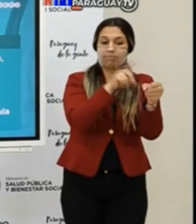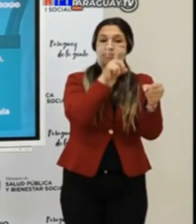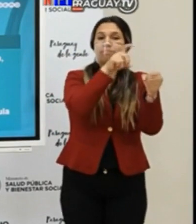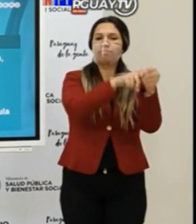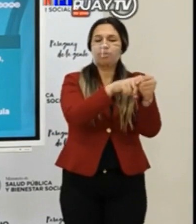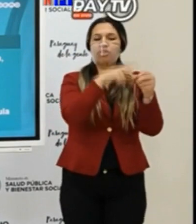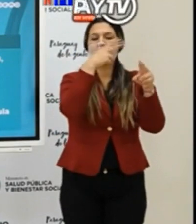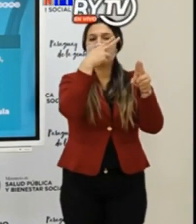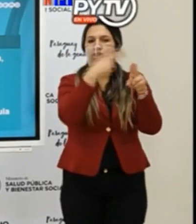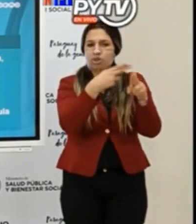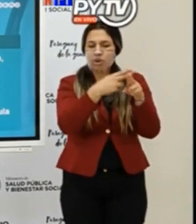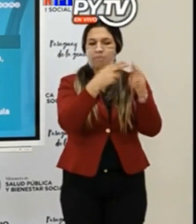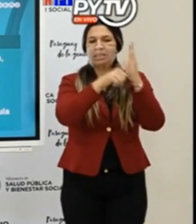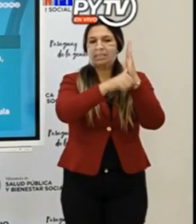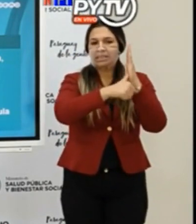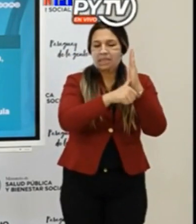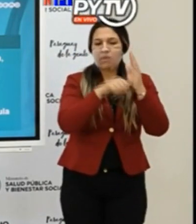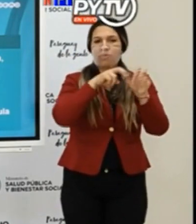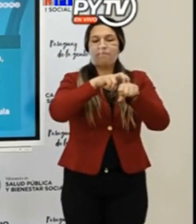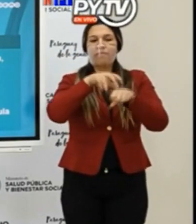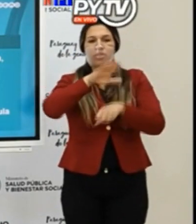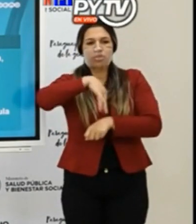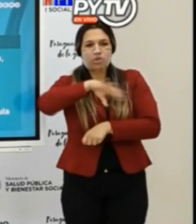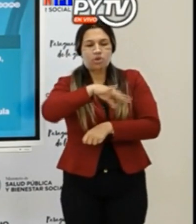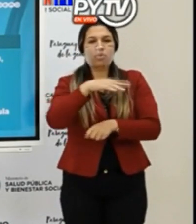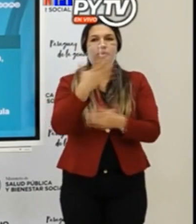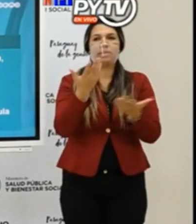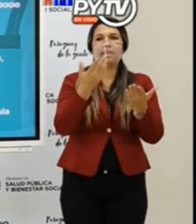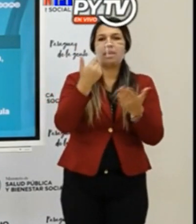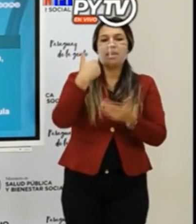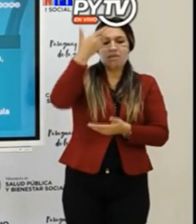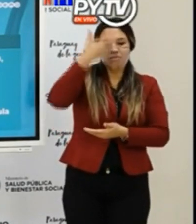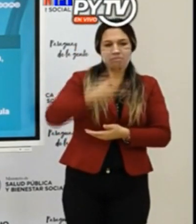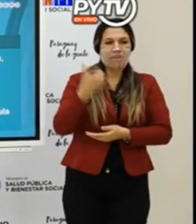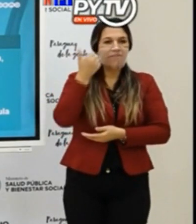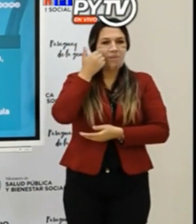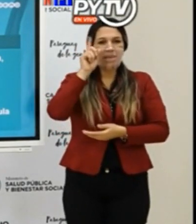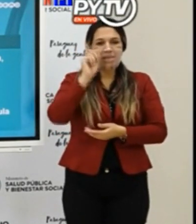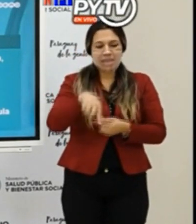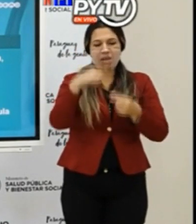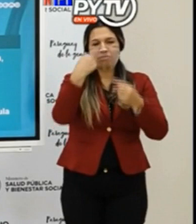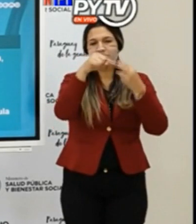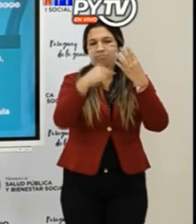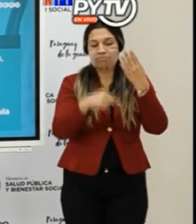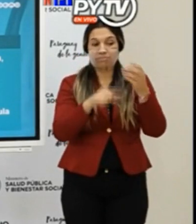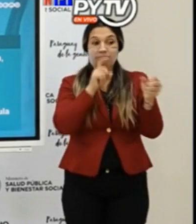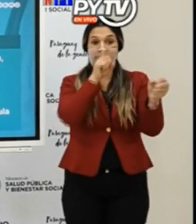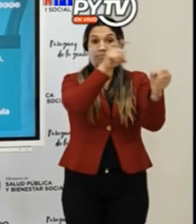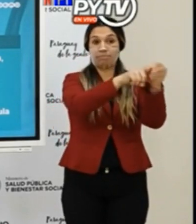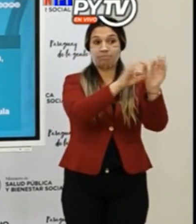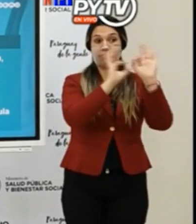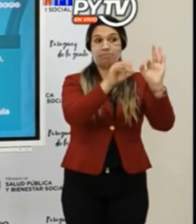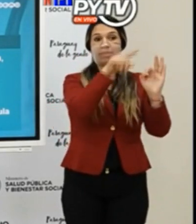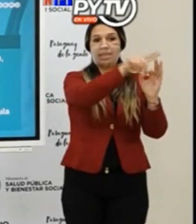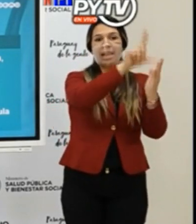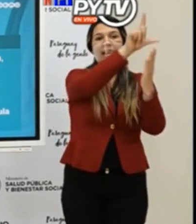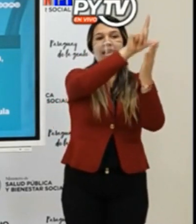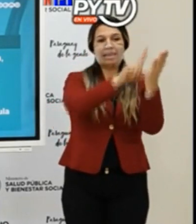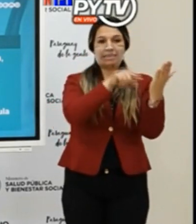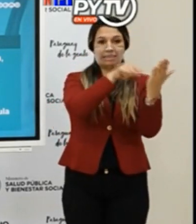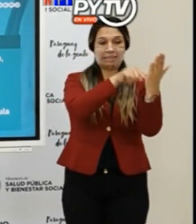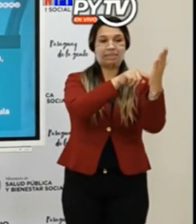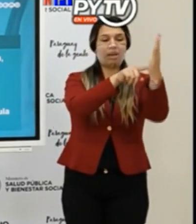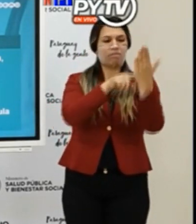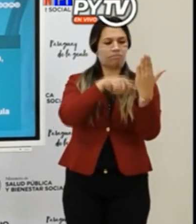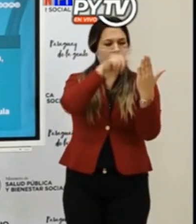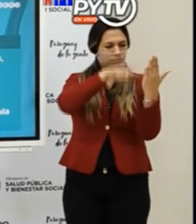agendar a estas personas o sea que el mismo sistema según vacunatorio stock de